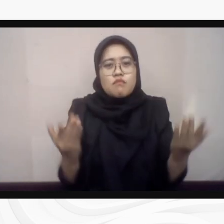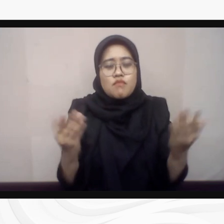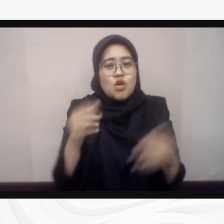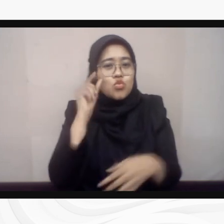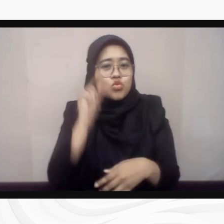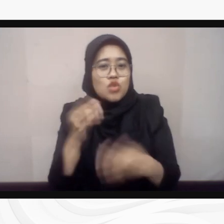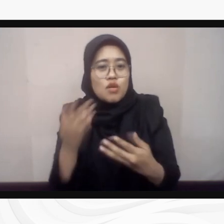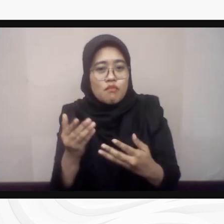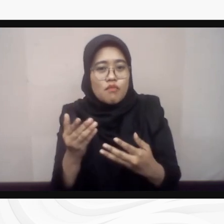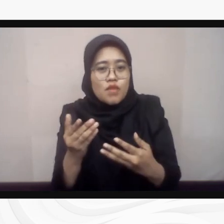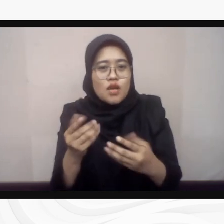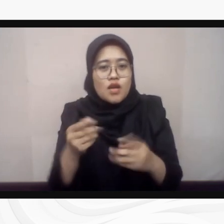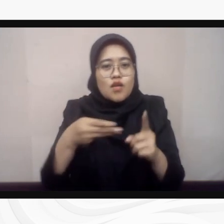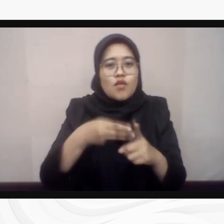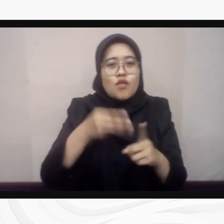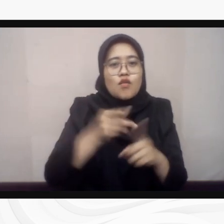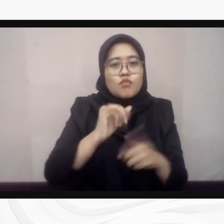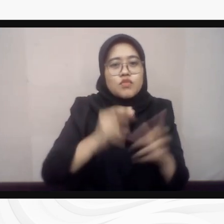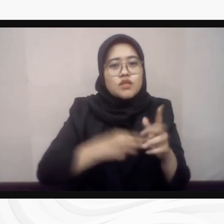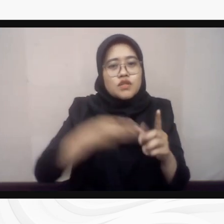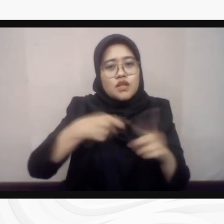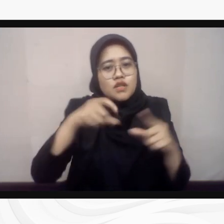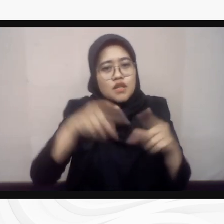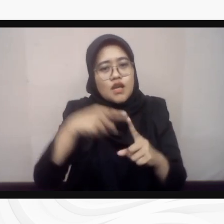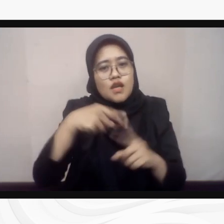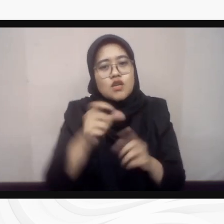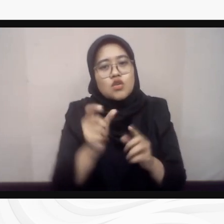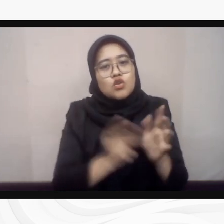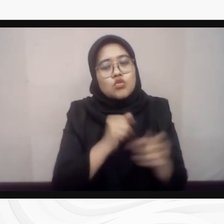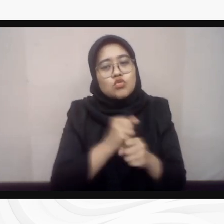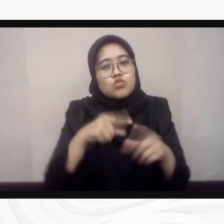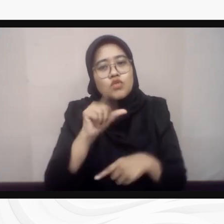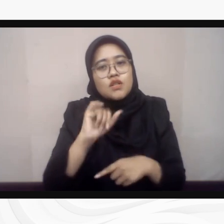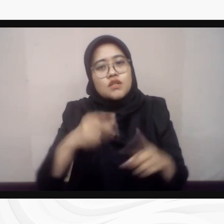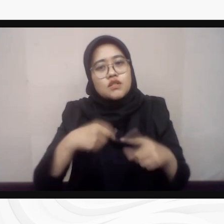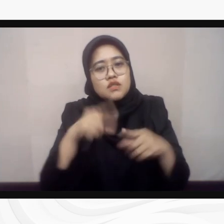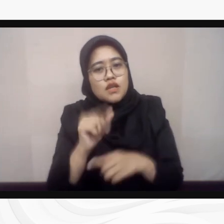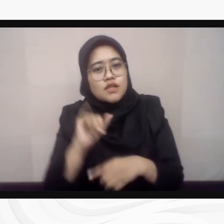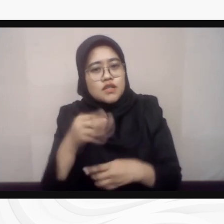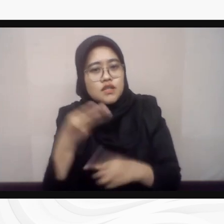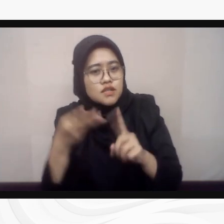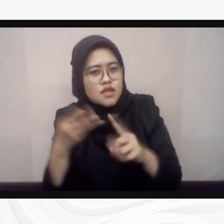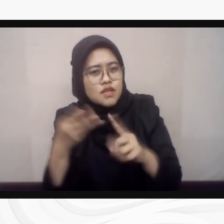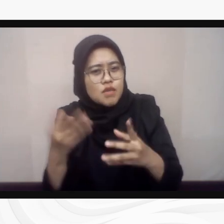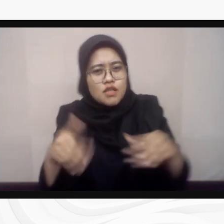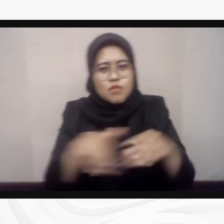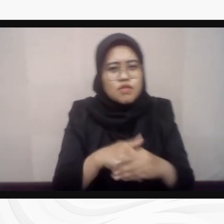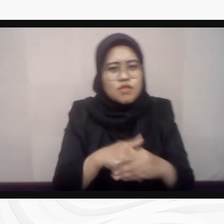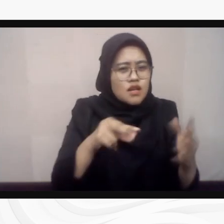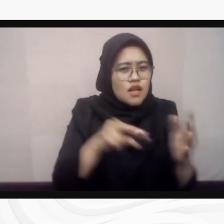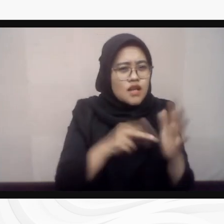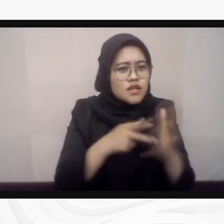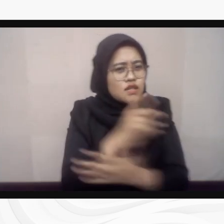Ketiga, terkait partisipasi bermakna defable dari semua ragam dalam pemenuhan hak politik, khususnya hak politik